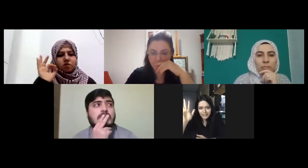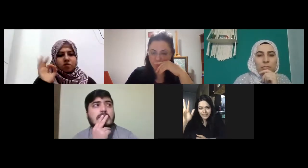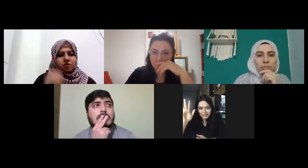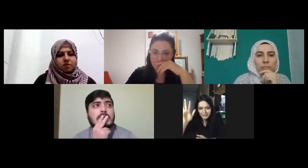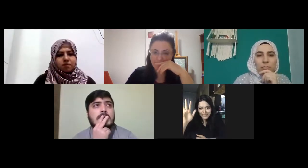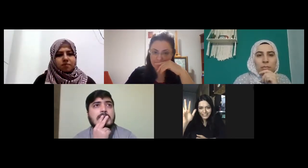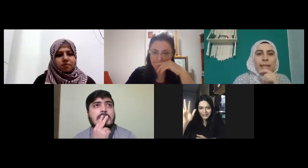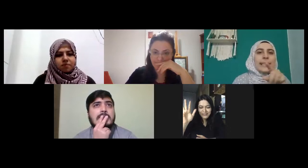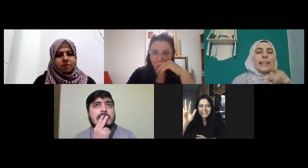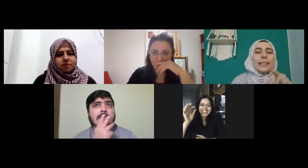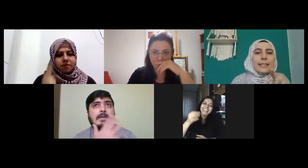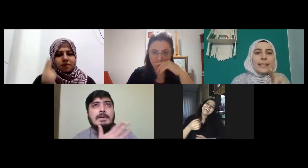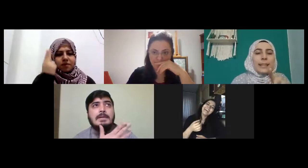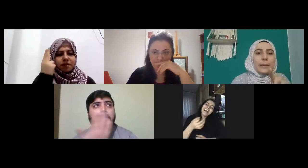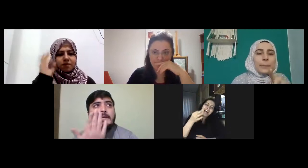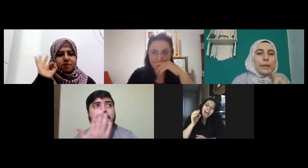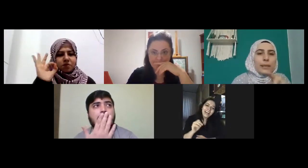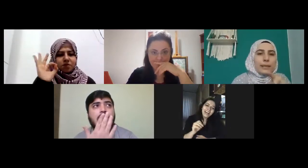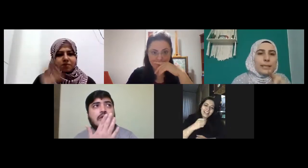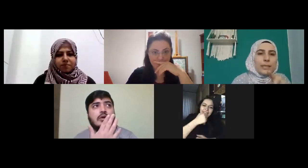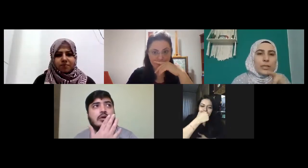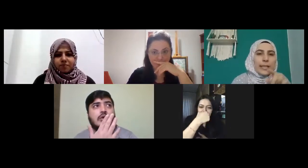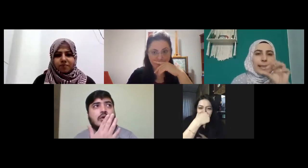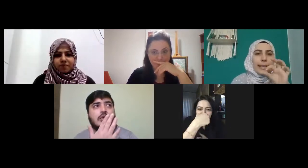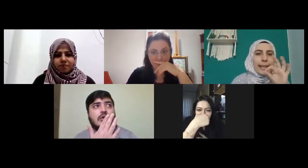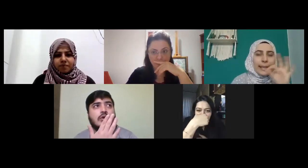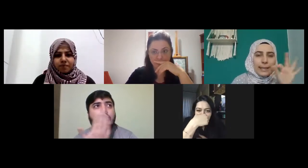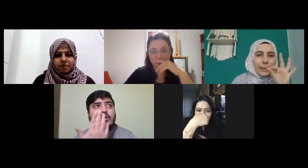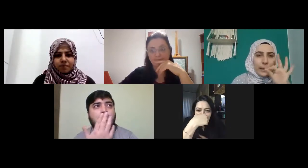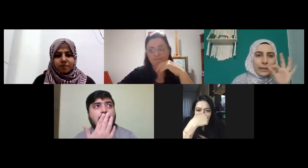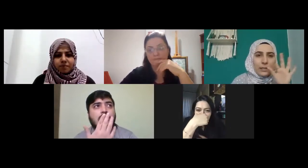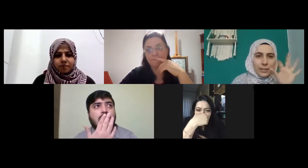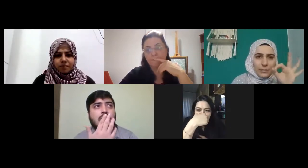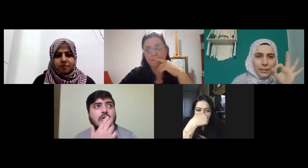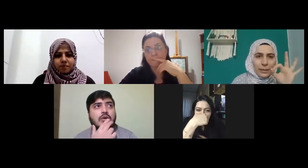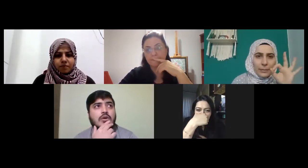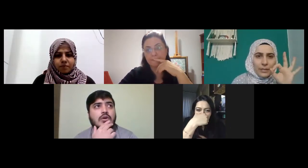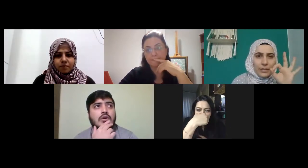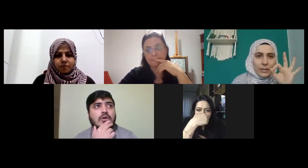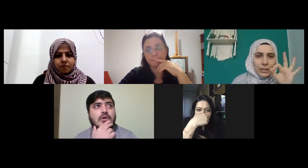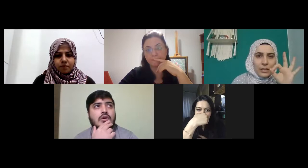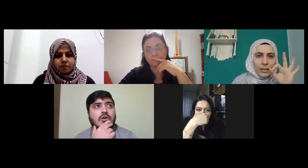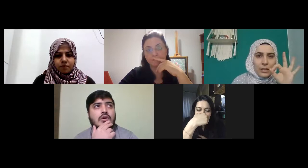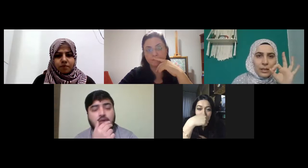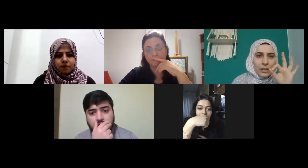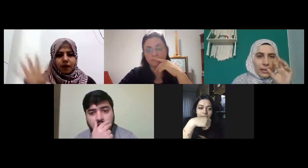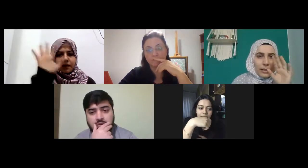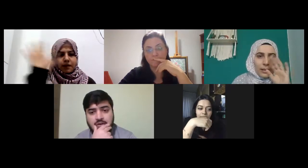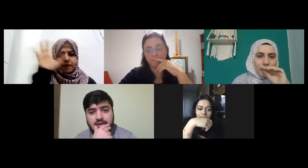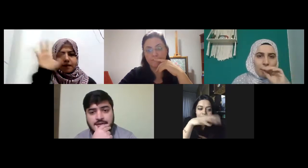gideyim karıştı mı Zeynep siz az önce elli yaparken sıfırda mı yaptınız ha elli de böyle